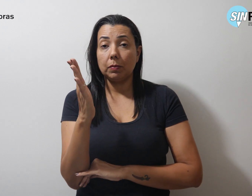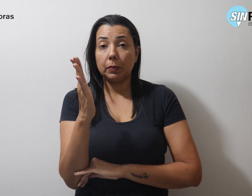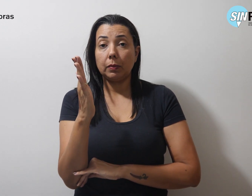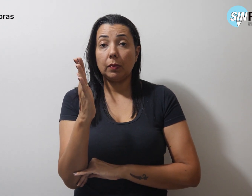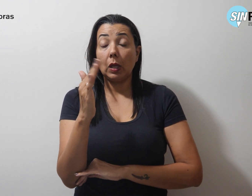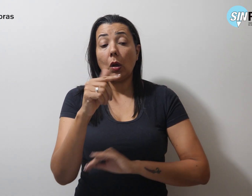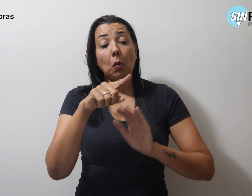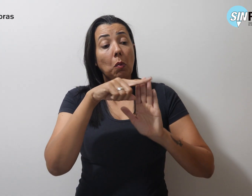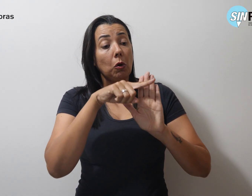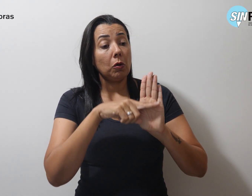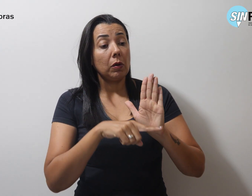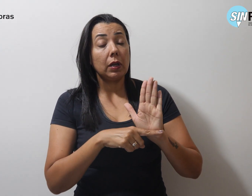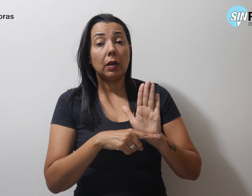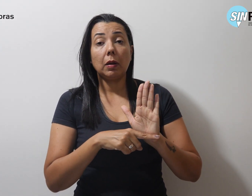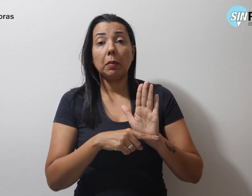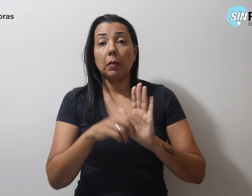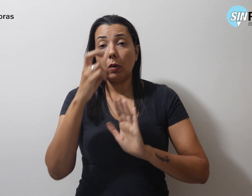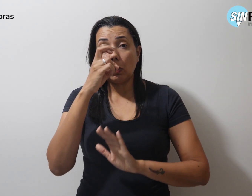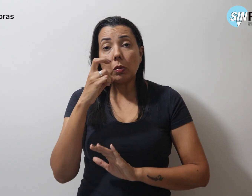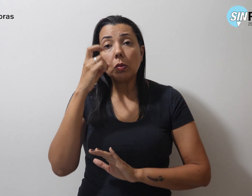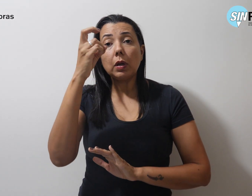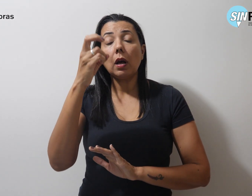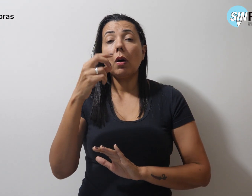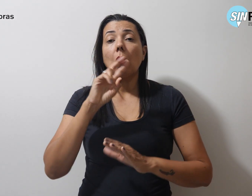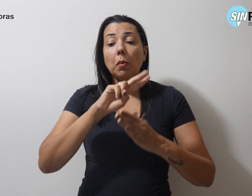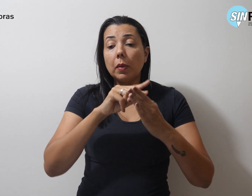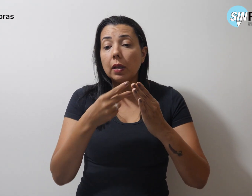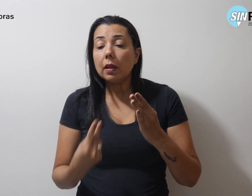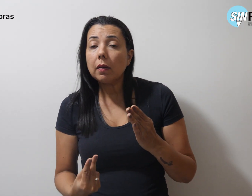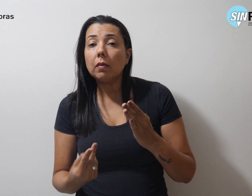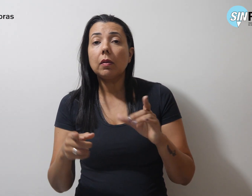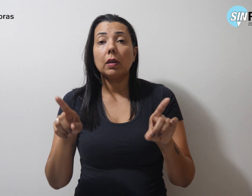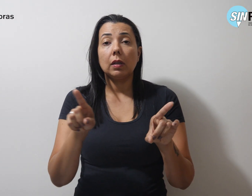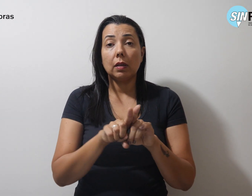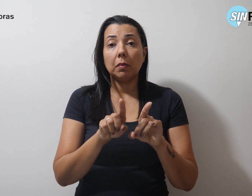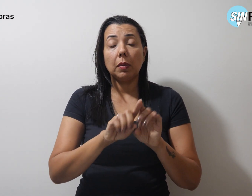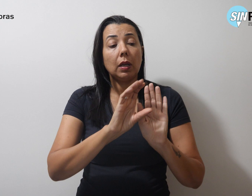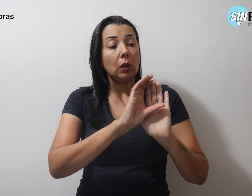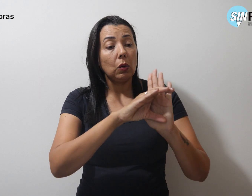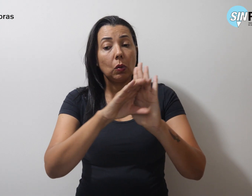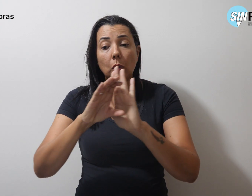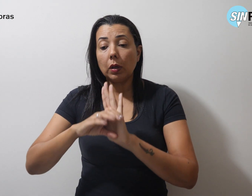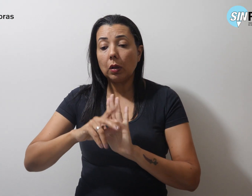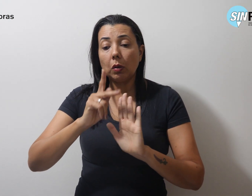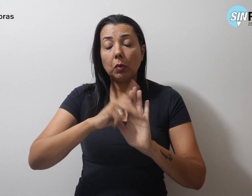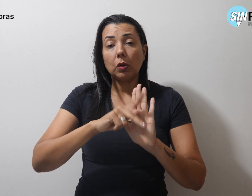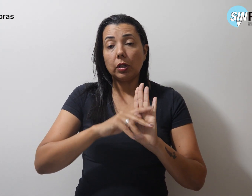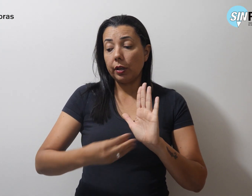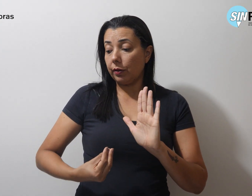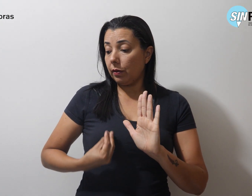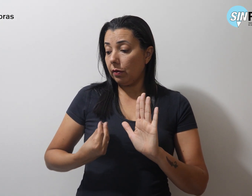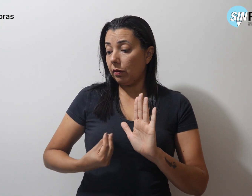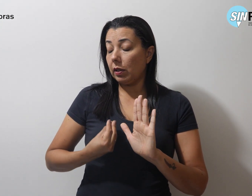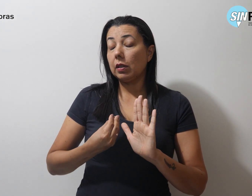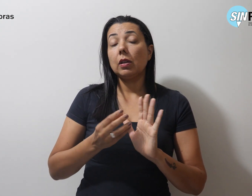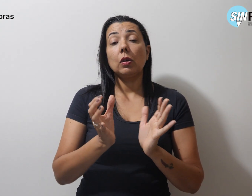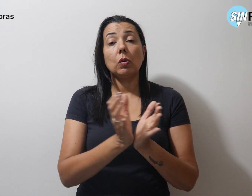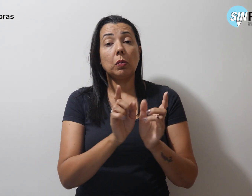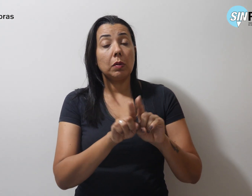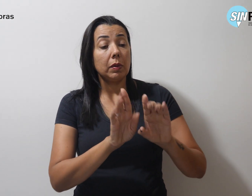Programa Intercultural Bilingue, na unidade curricular Projeto de Vida e unidades escolares